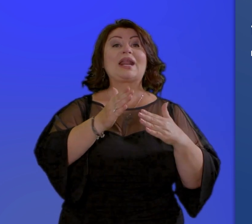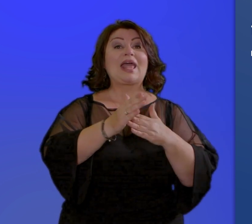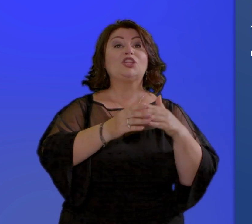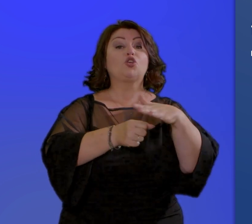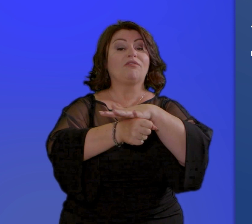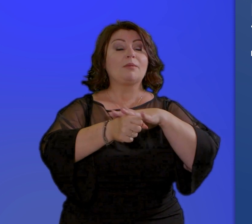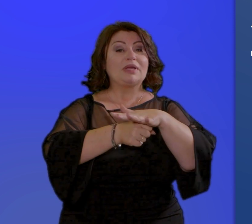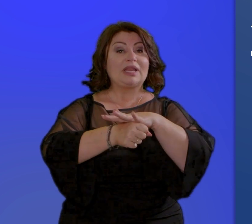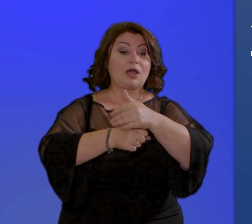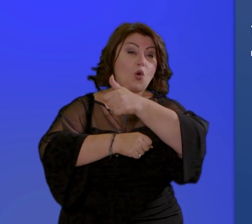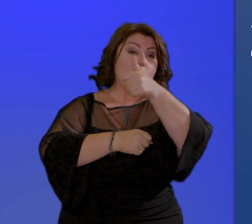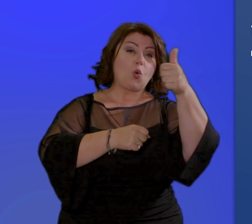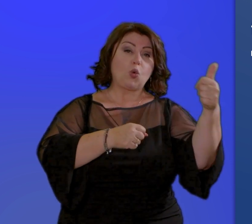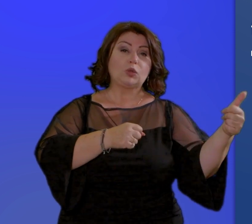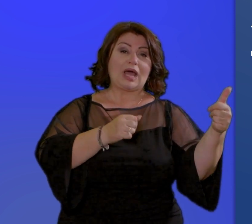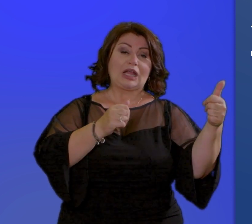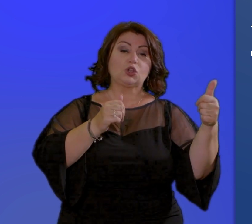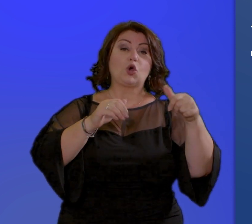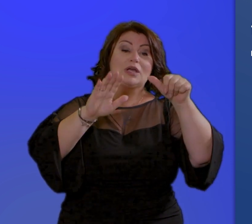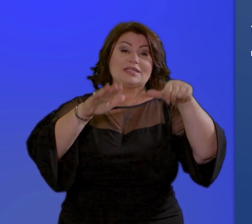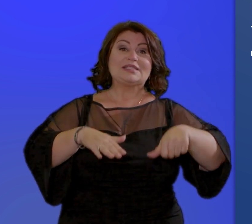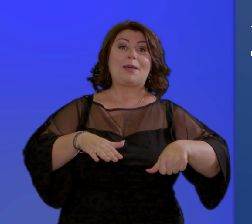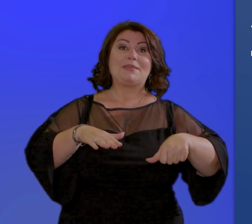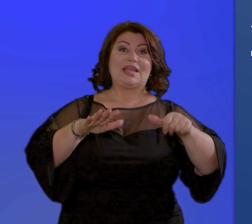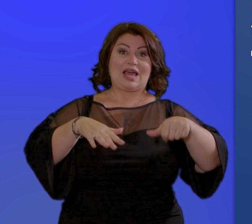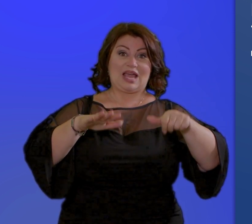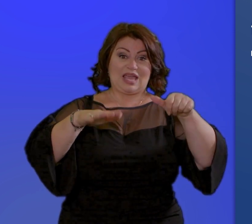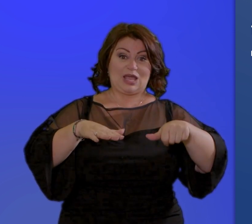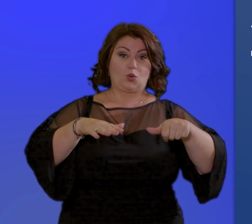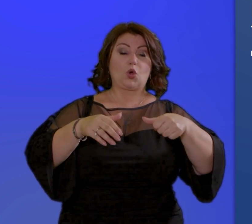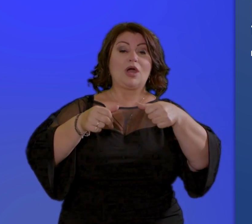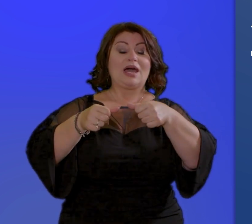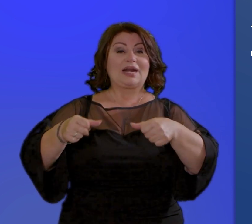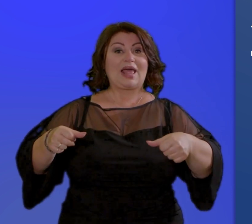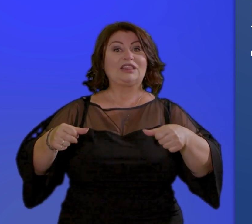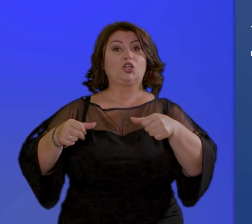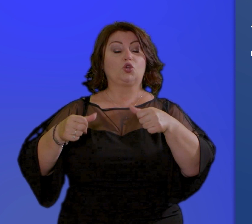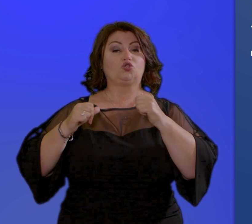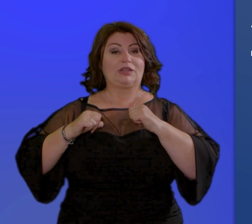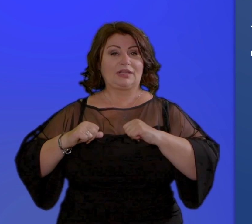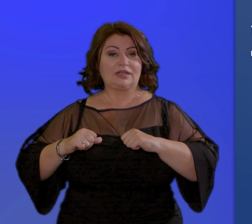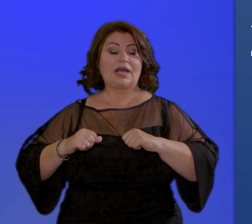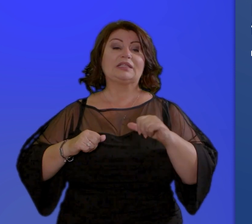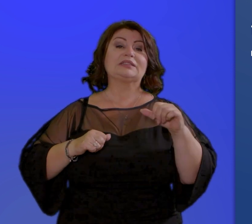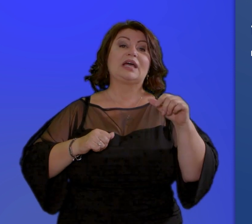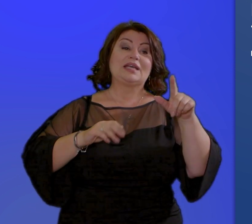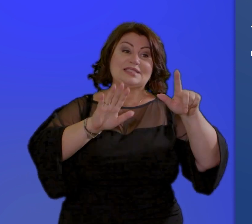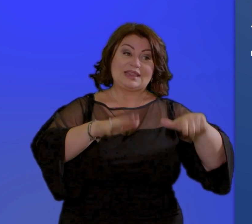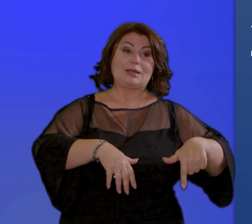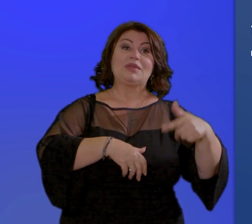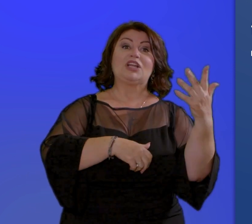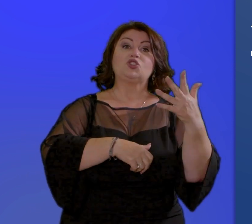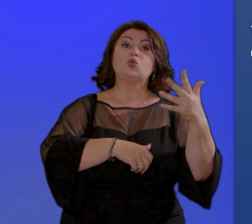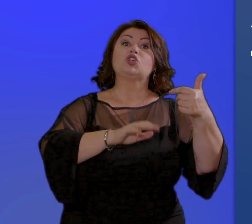cittadinanza e 7.560 euro per la pensione di cittadinanza la